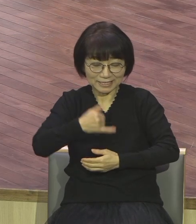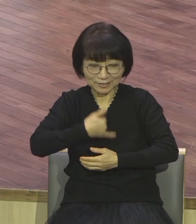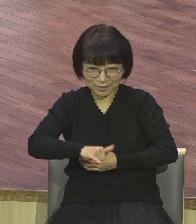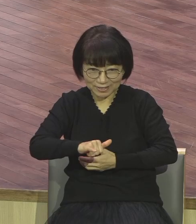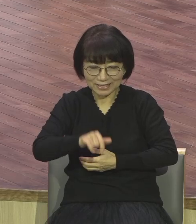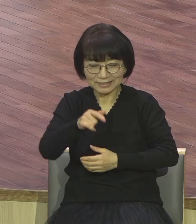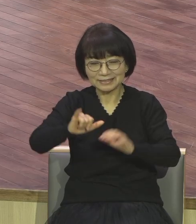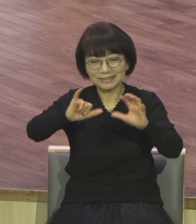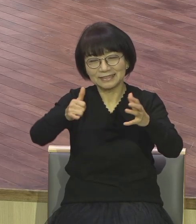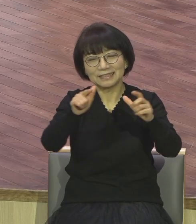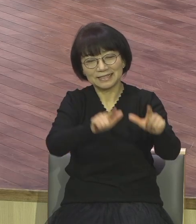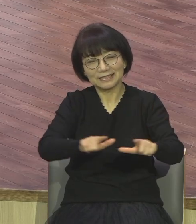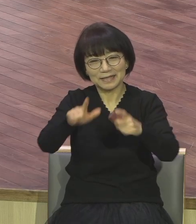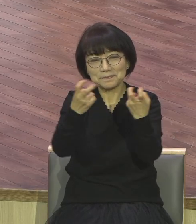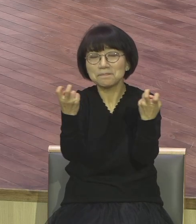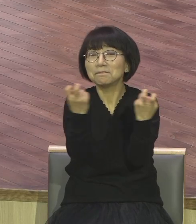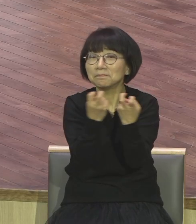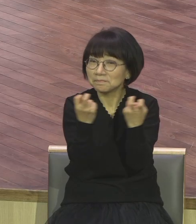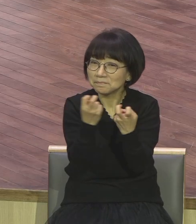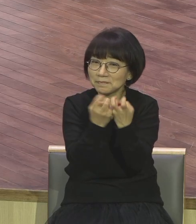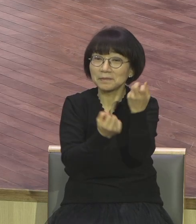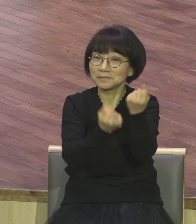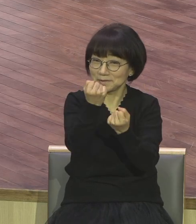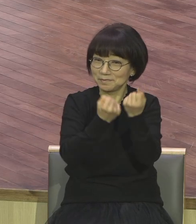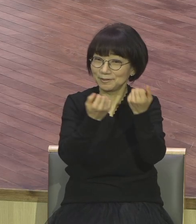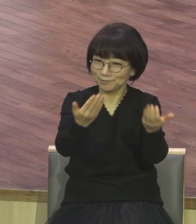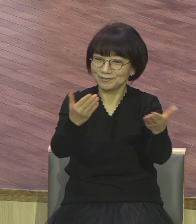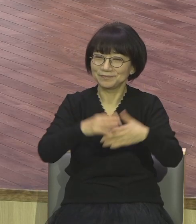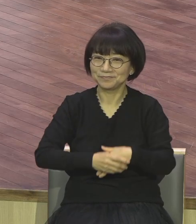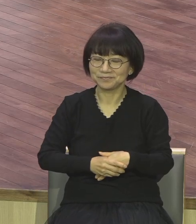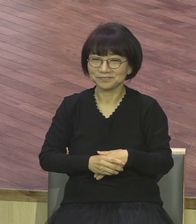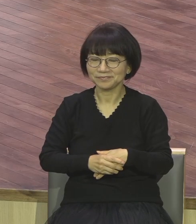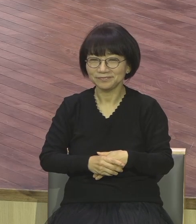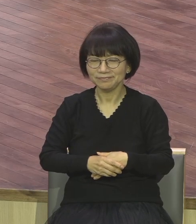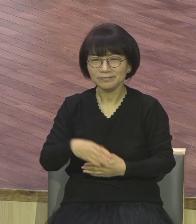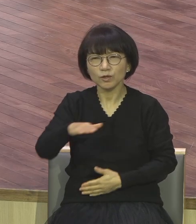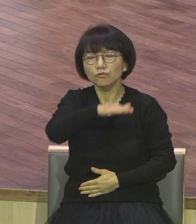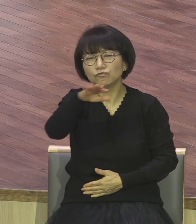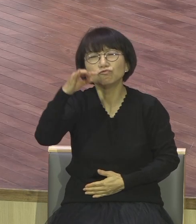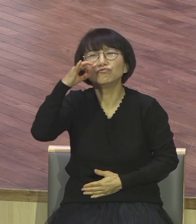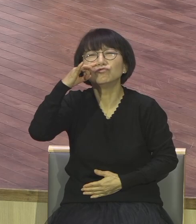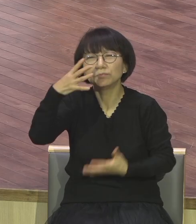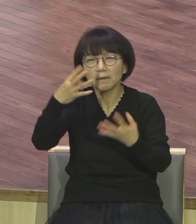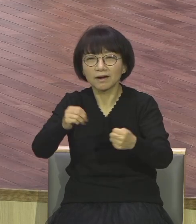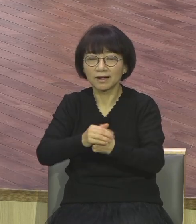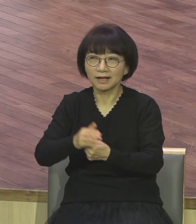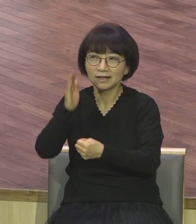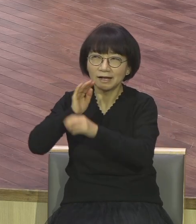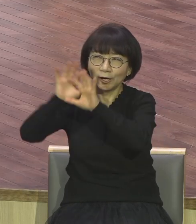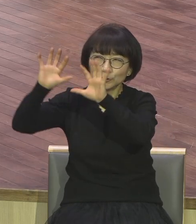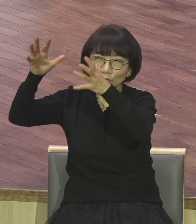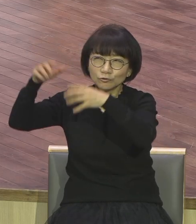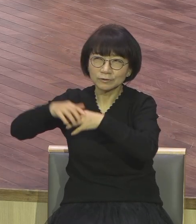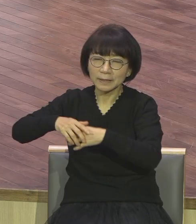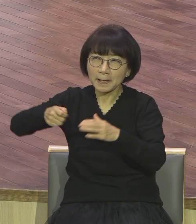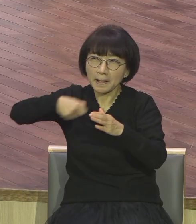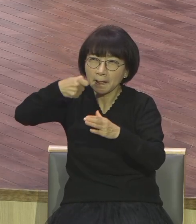우리는 천국에 확 어떨까 걸어다닐까 날아다닐까 어떻게 다닐까 온갖 궁금한 게 많죠 뭘 먹을까 화장실 있는가